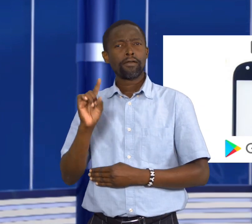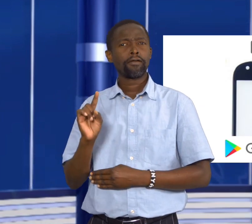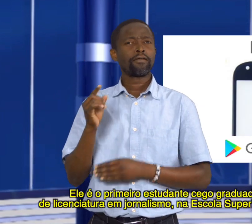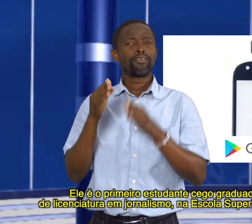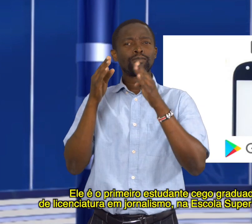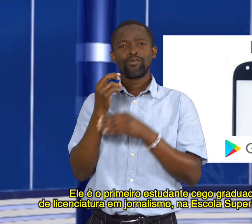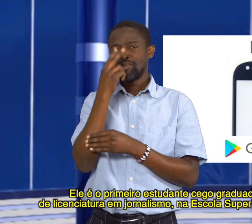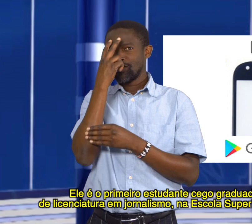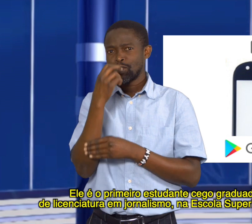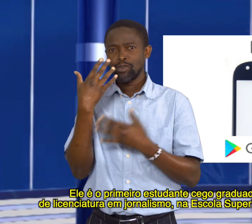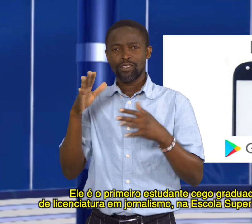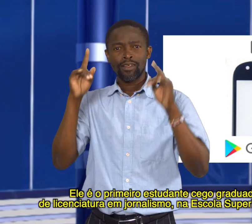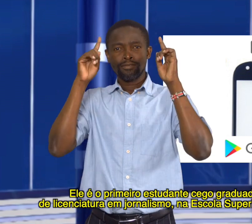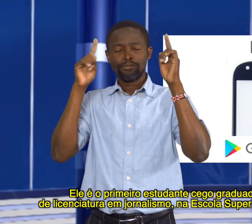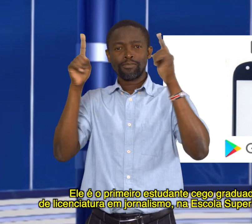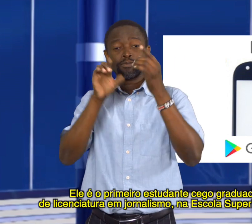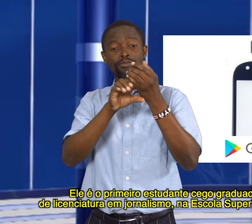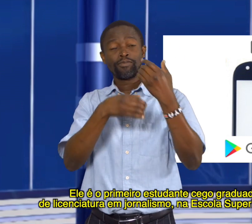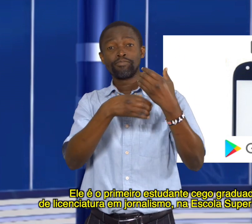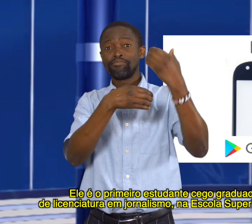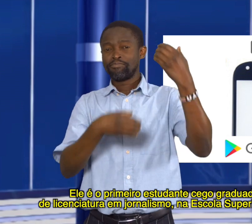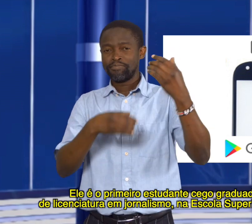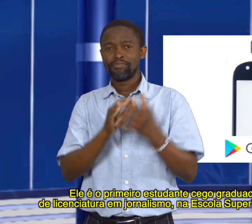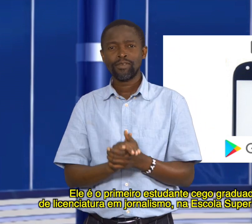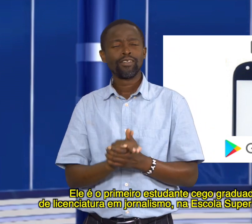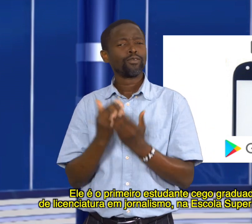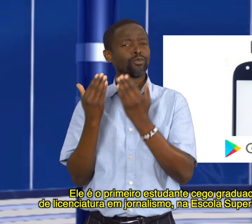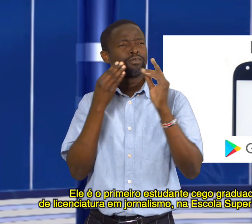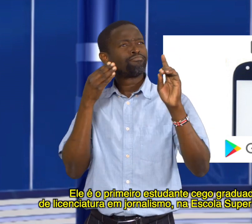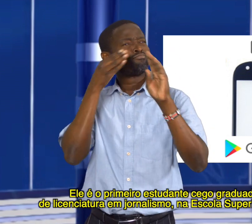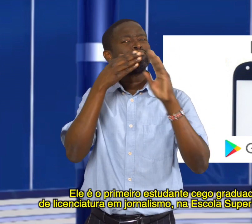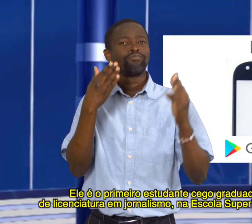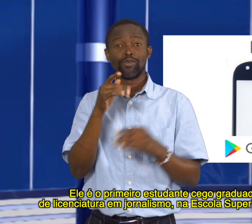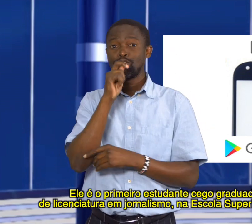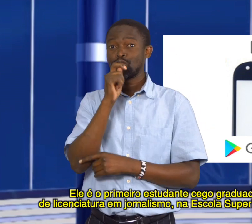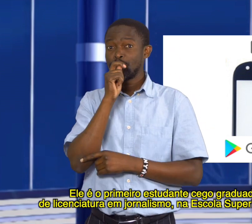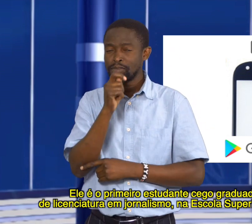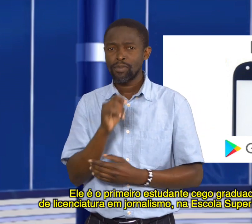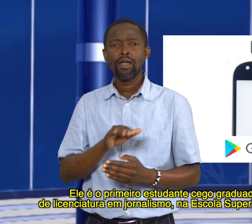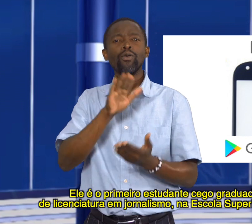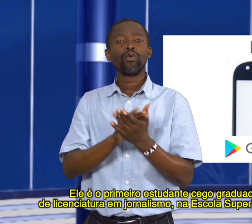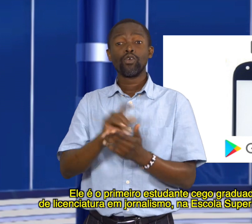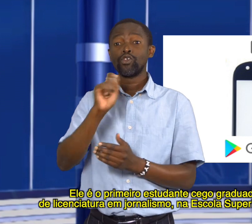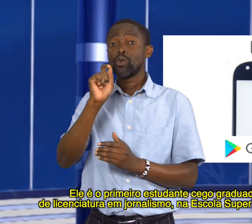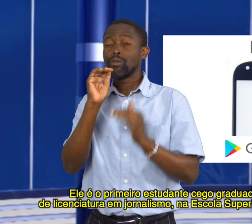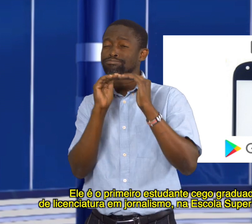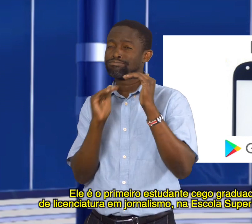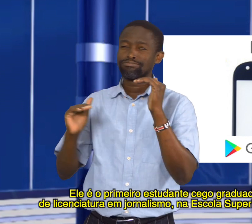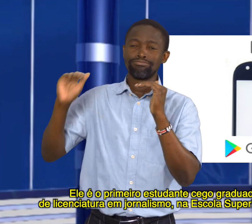Ele é o primeiro estudante cego graduado no curso de licenciatura em jornalismo na Escola Superior